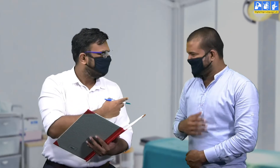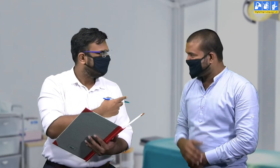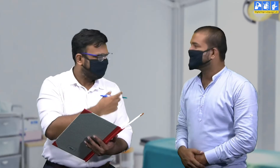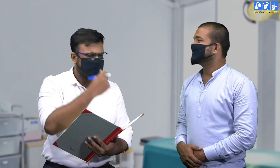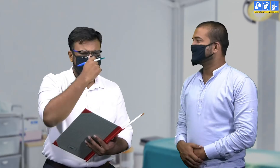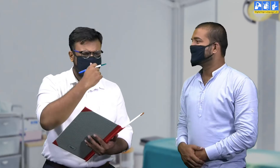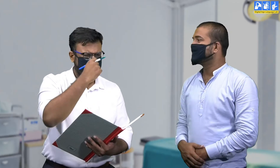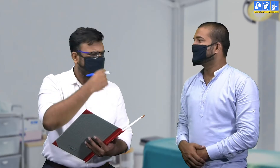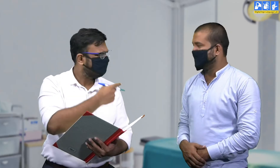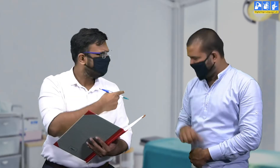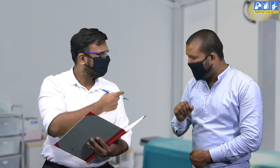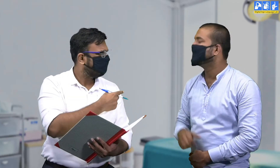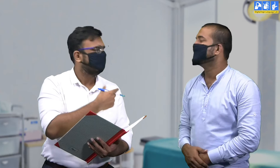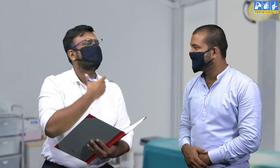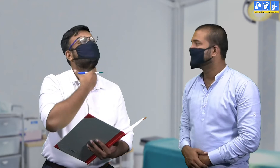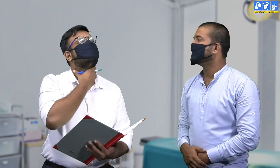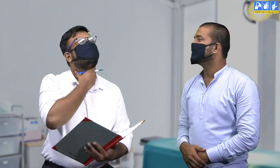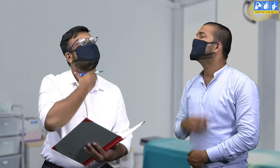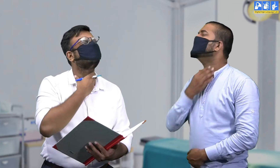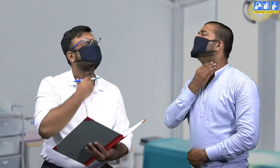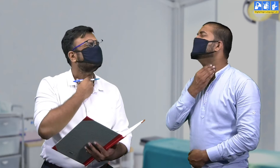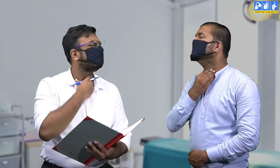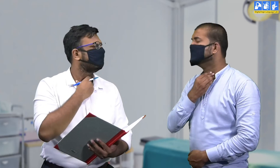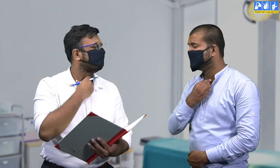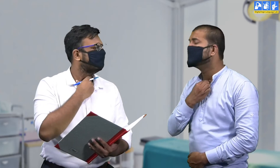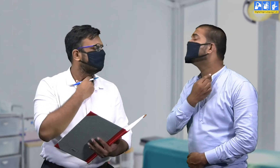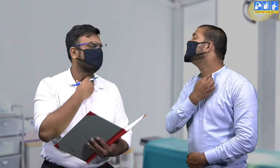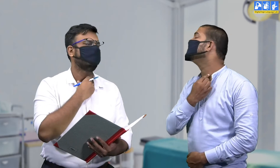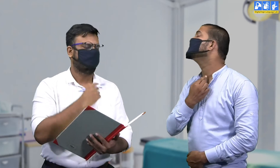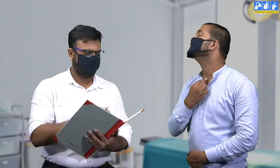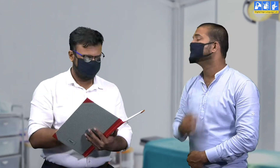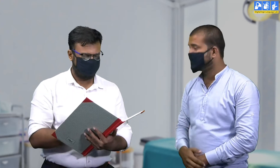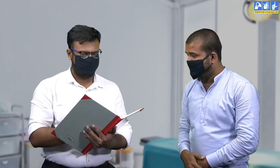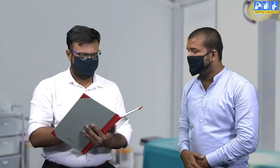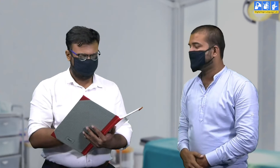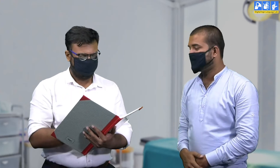सास लेने में तकलीफ है जुकाम है क्या जी गले में भी दर्द है जी जी